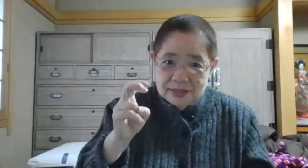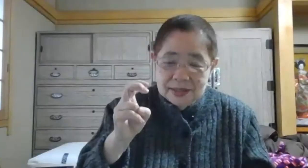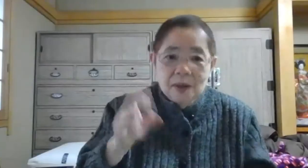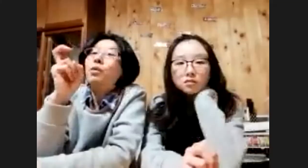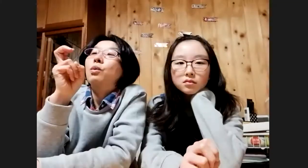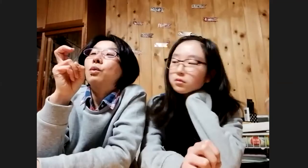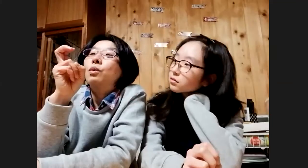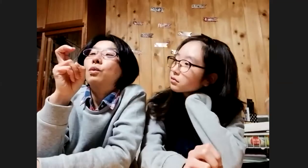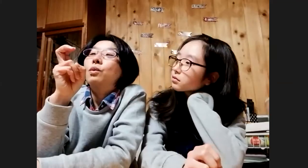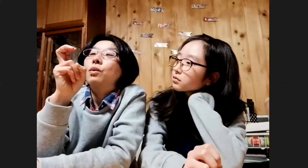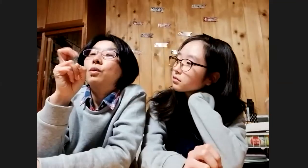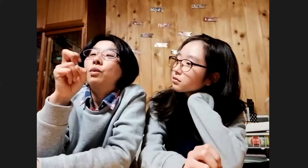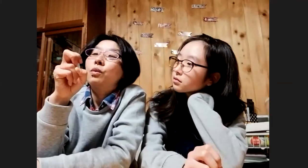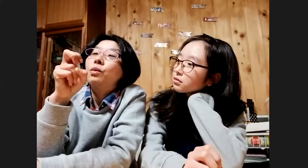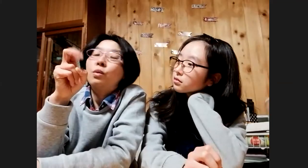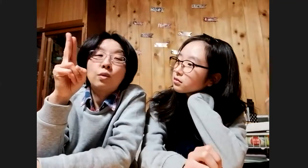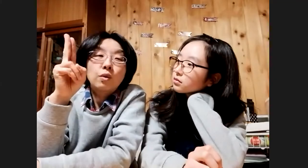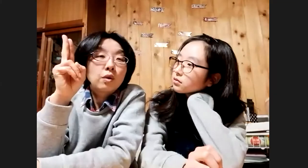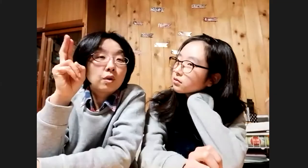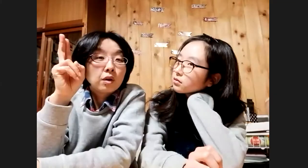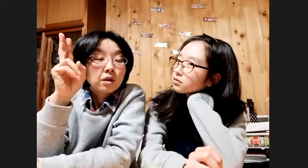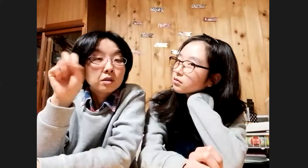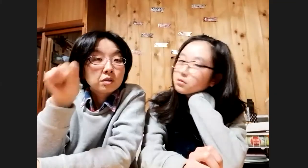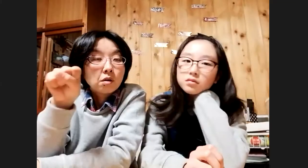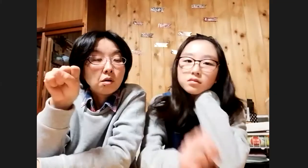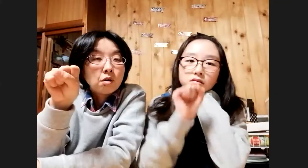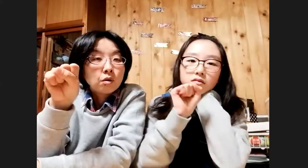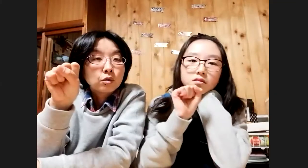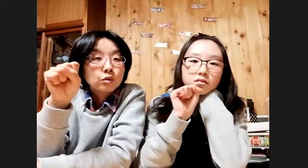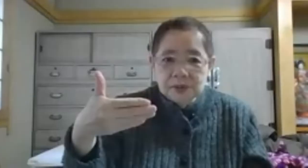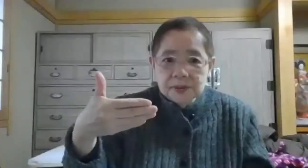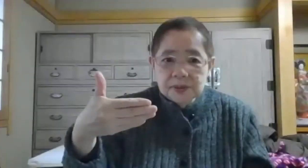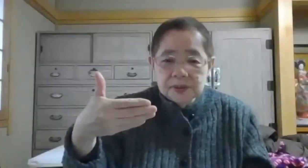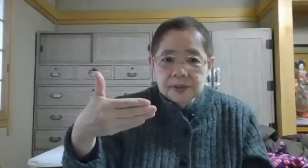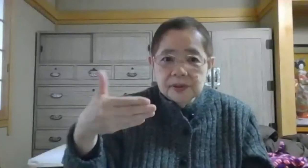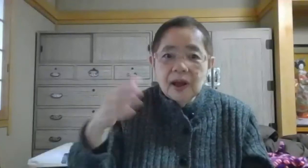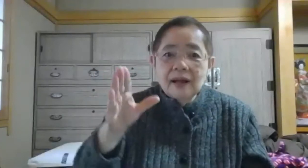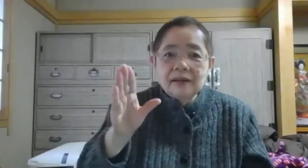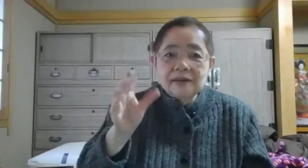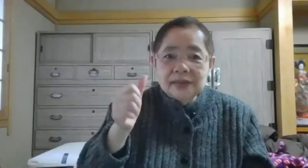もう一回いきますさ、く、た、